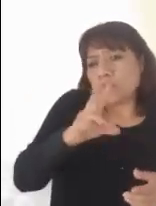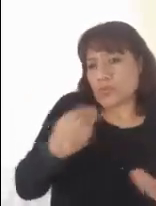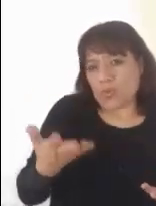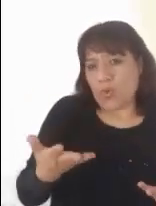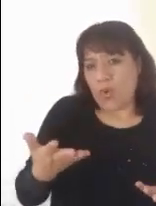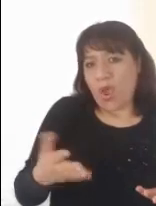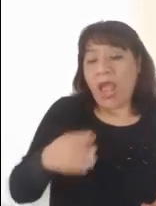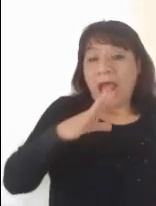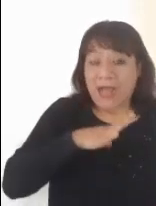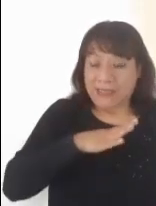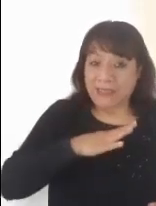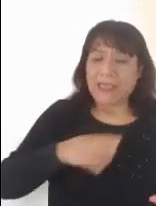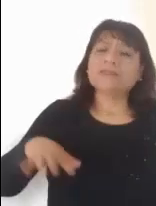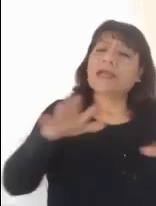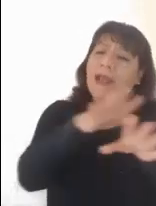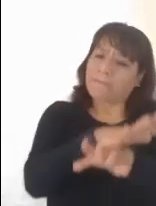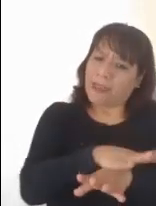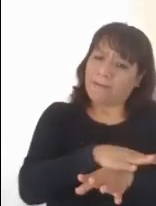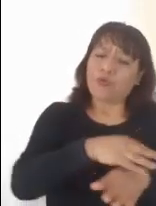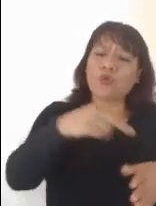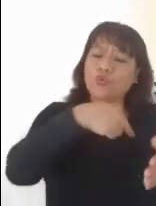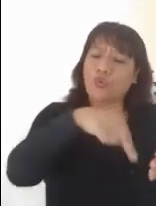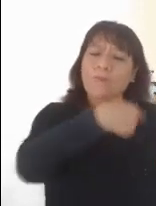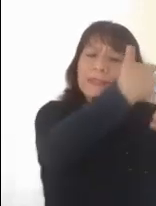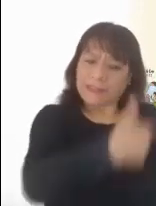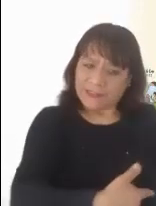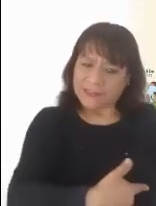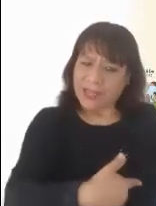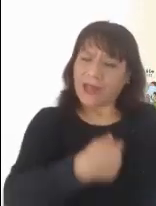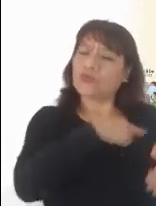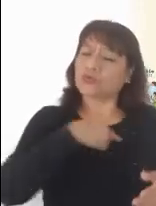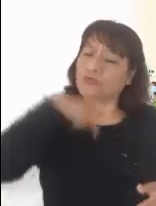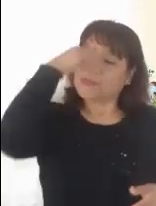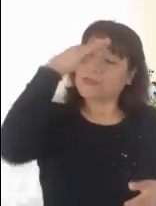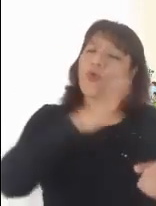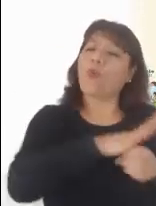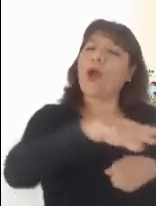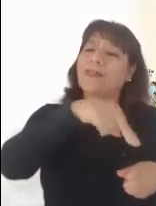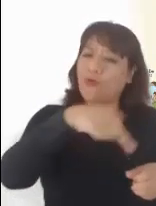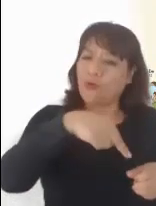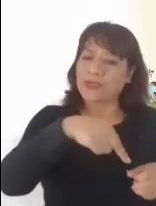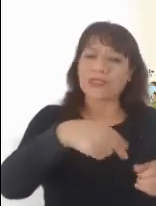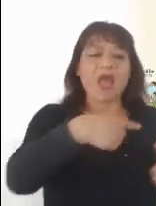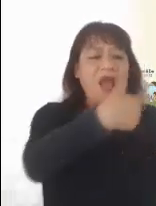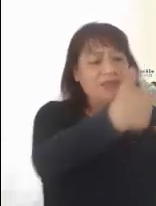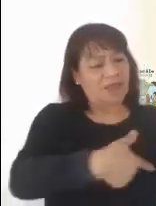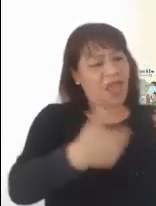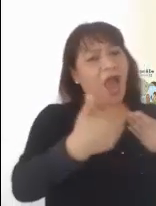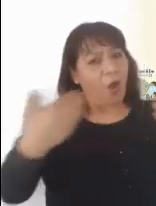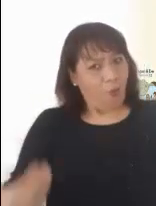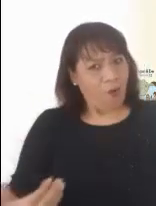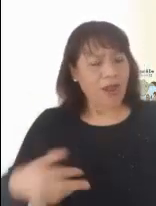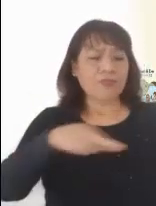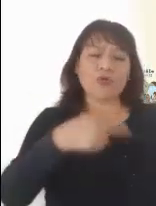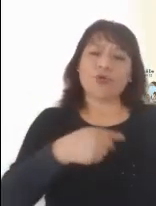incluyamos los nombres de las personas que conocemos, los buenos y los que juzgamos no tan buenos. Las mujeres y los